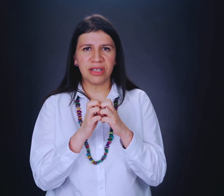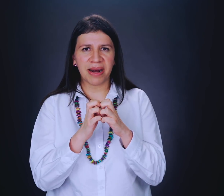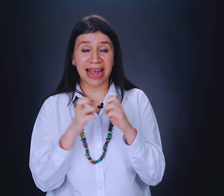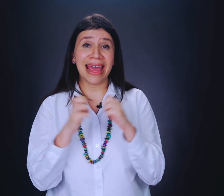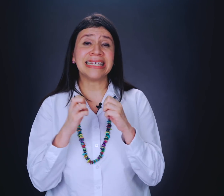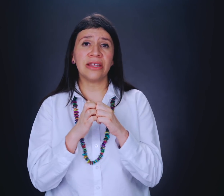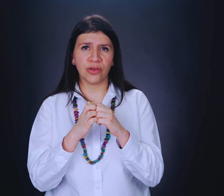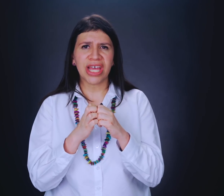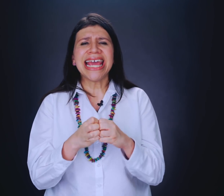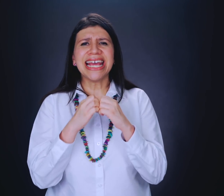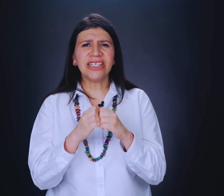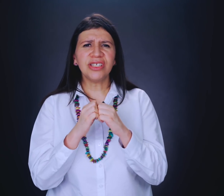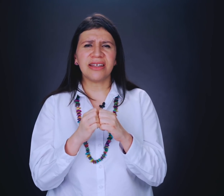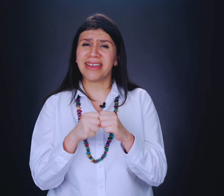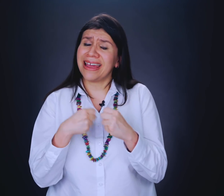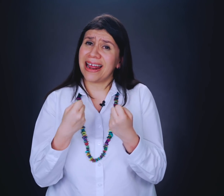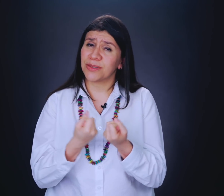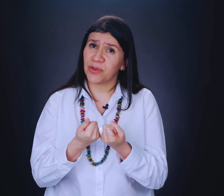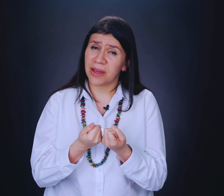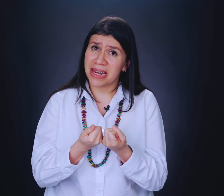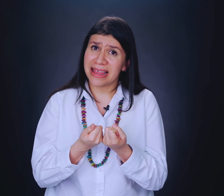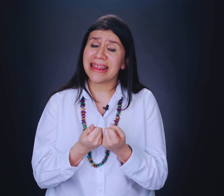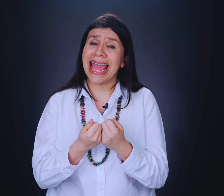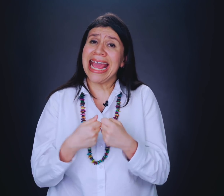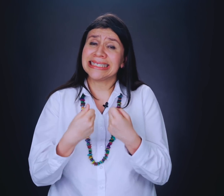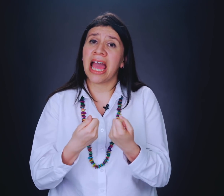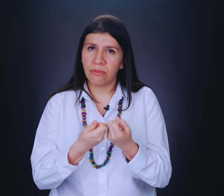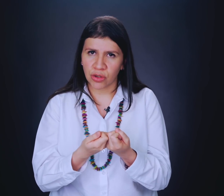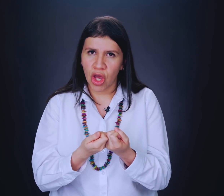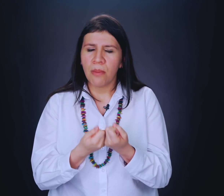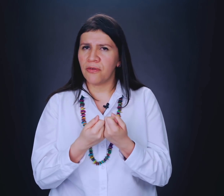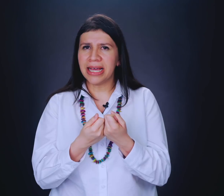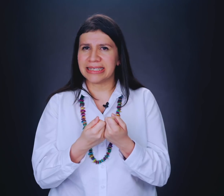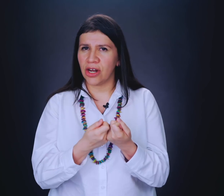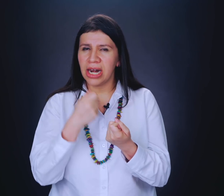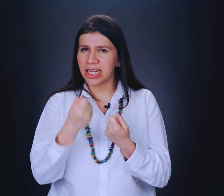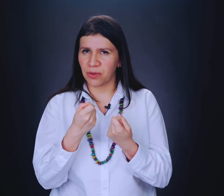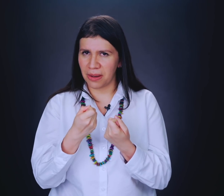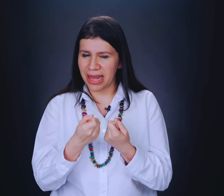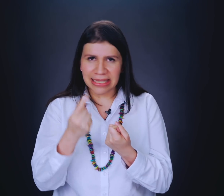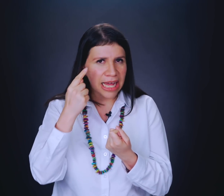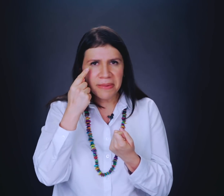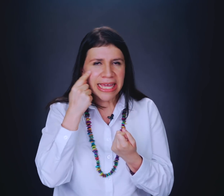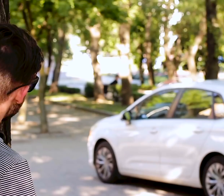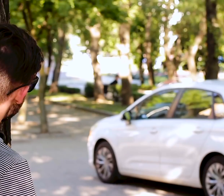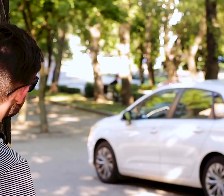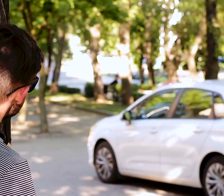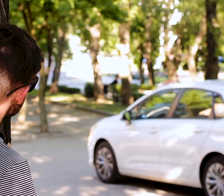de pareja es de dos y que eso significa que la responsabilidad es de ambos. Pero fíjense, no es la responsabilidad de estar vigilándose el